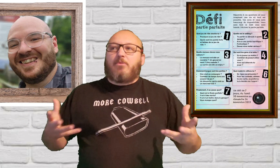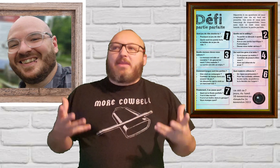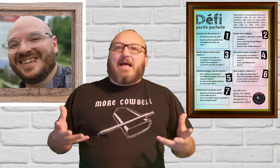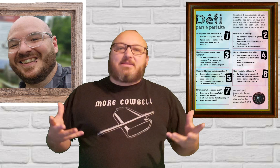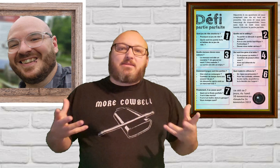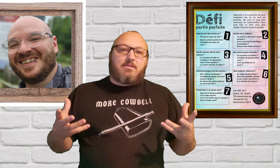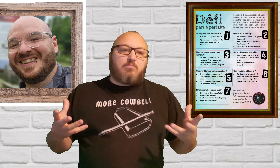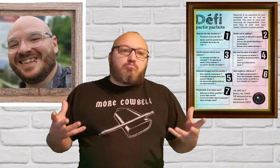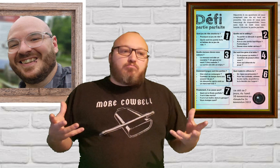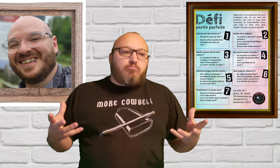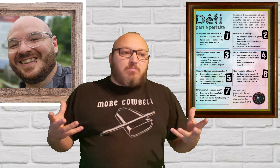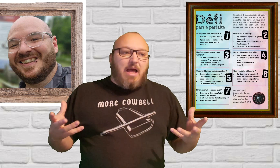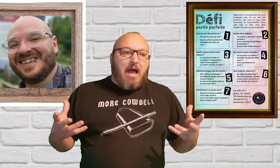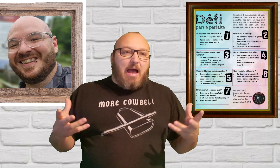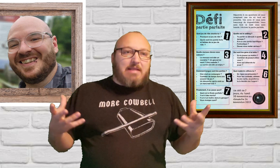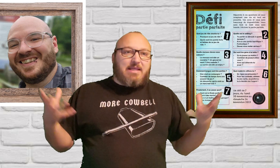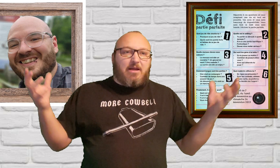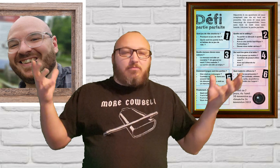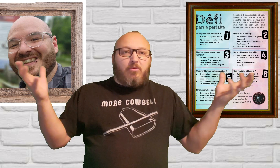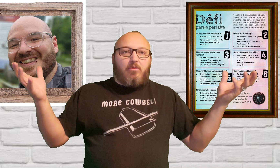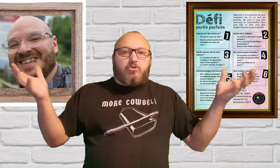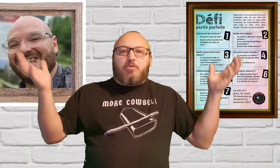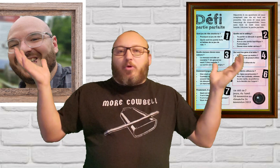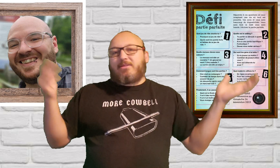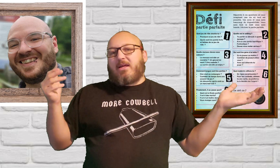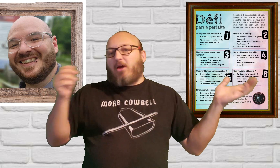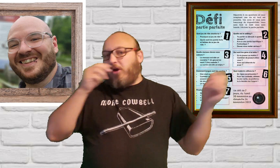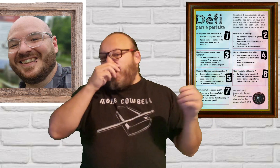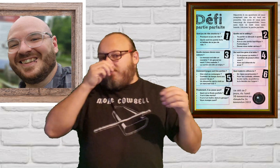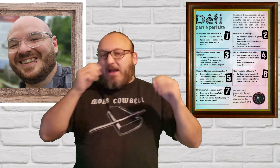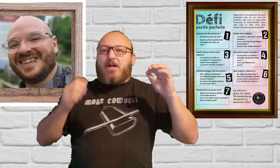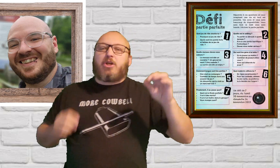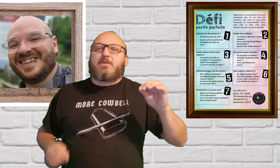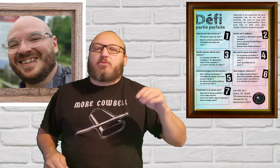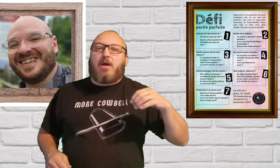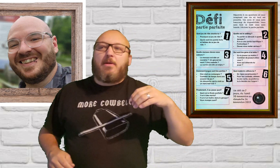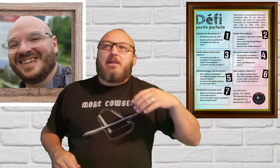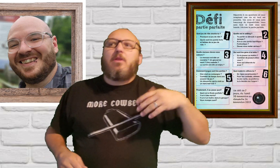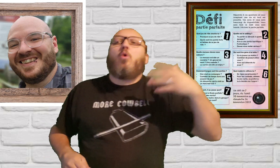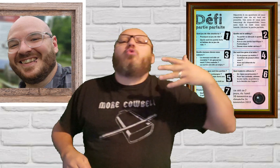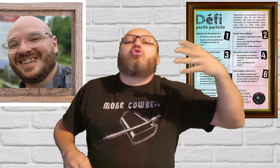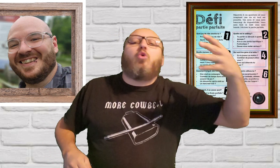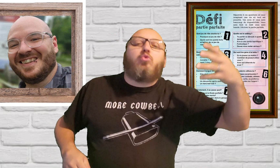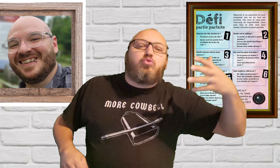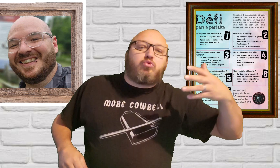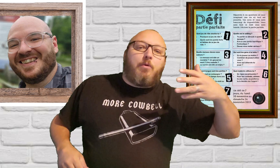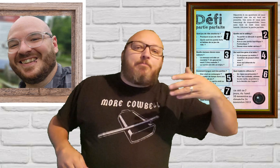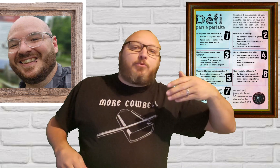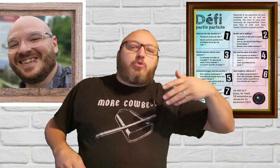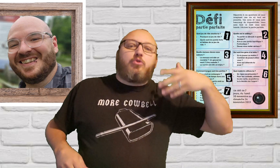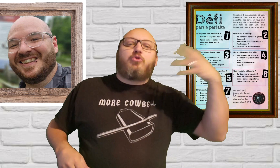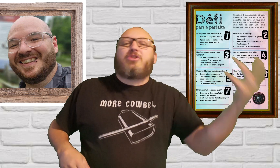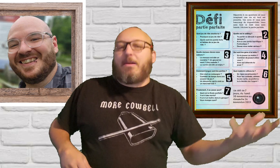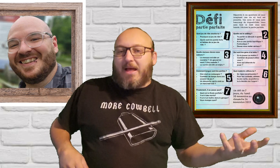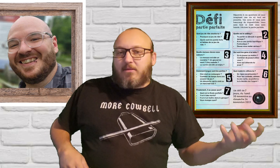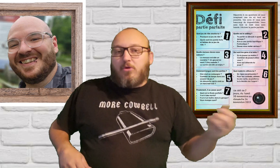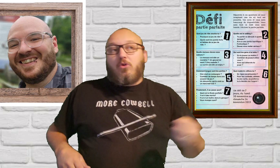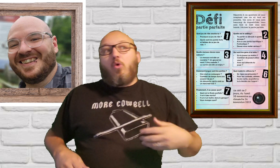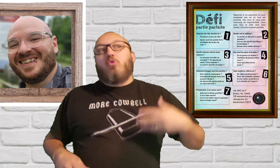menace elle serait comme je ne pas extérieure et je m'arrangeais que ce soit autre chose que du sabbat autre